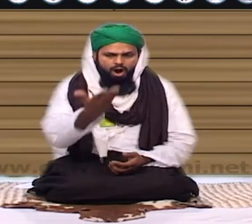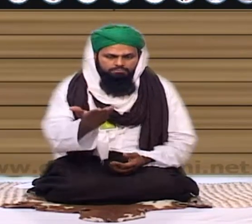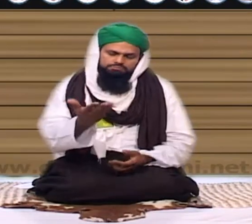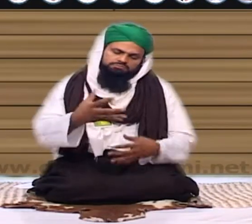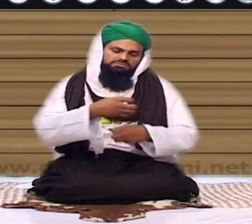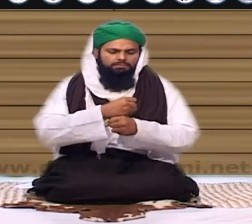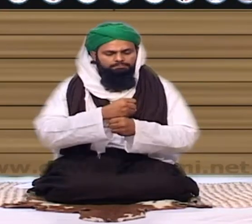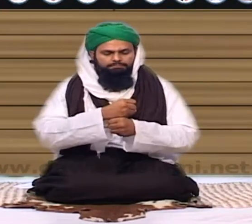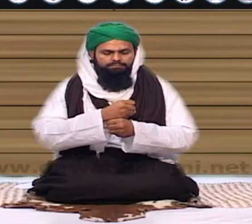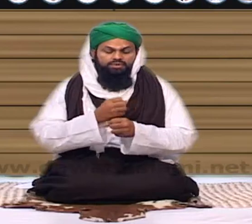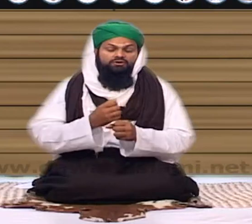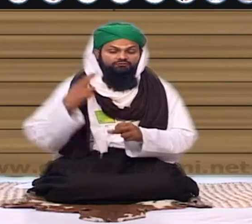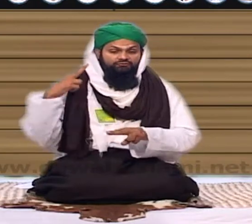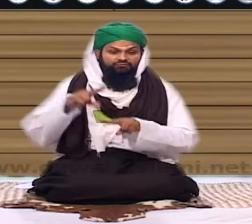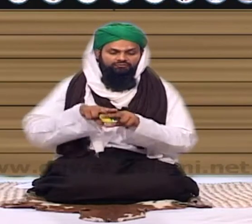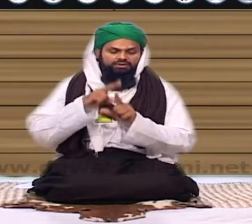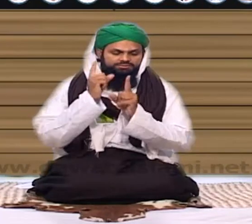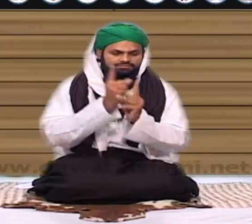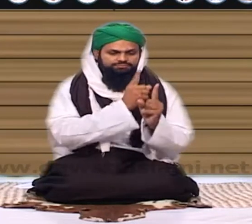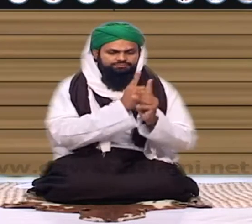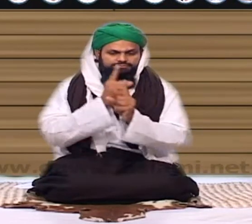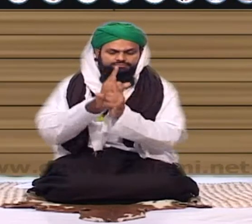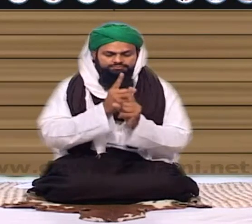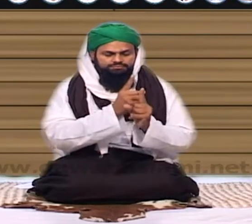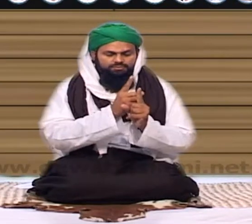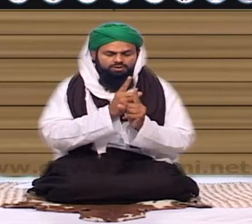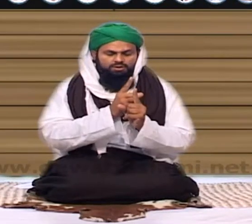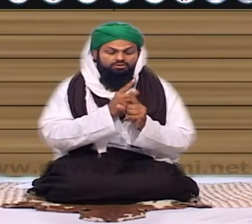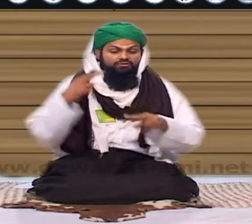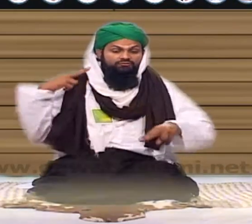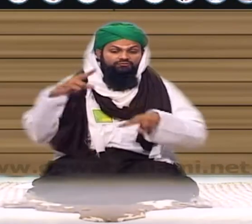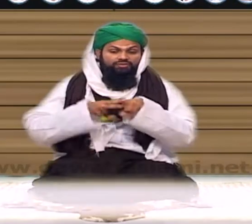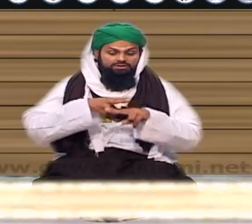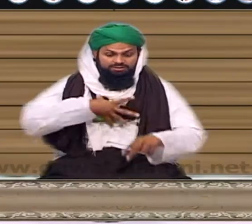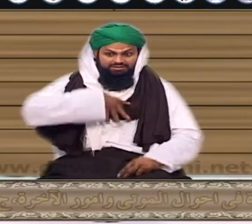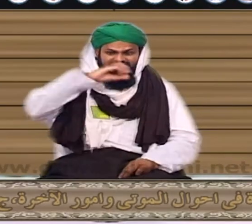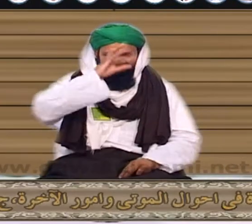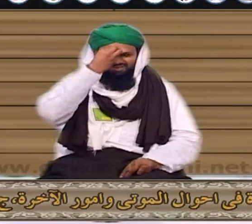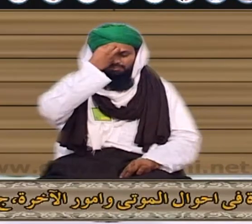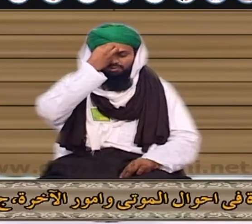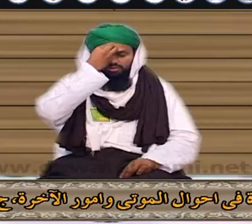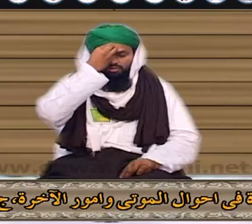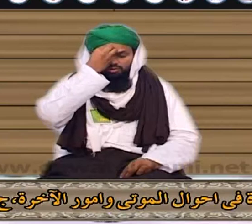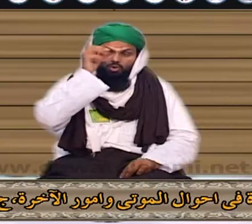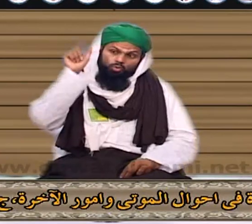آپ ہو جب میں ہو فرشتے تاکب میں لگے گئے ملک الموت ازرائیل علیہ السلام